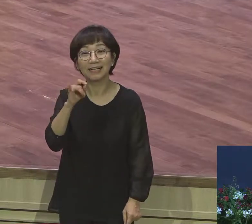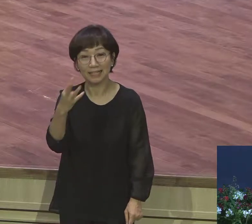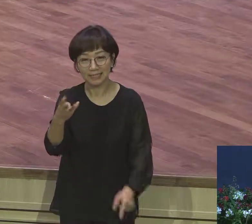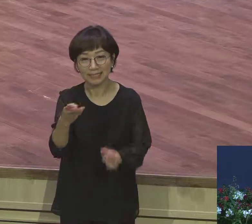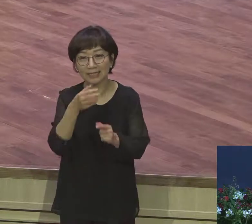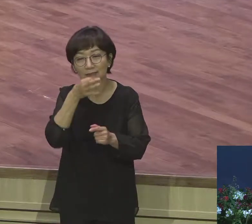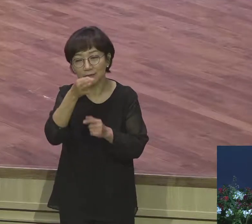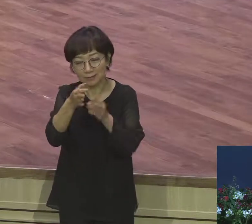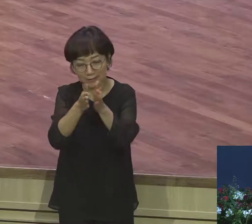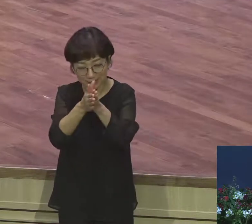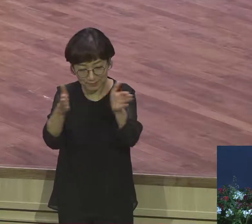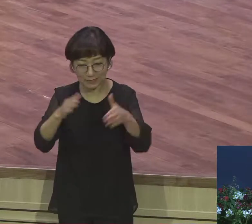모습이 야곱 같지 않습니까